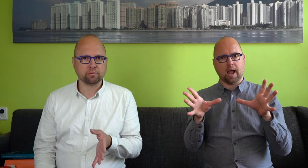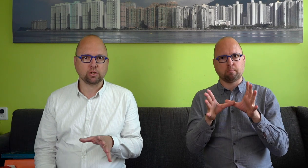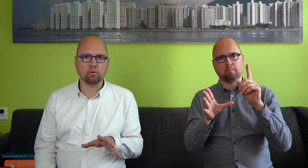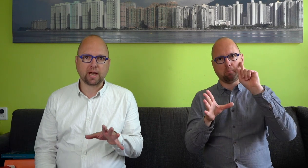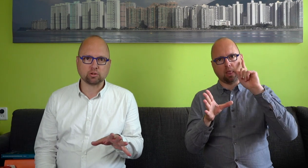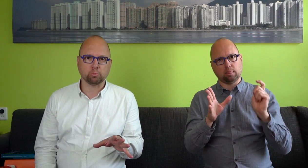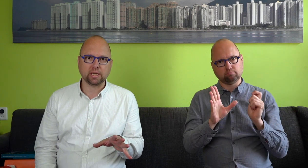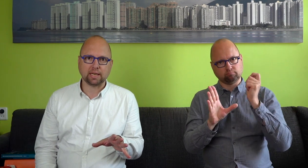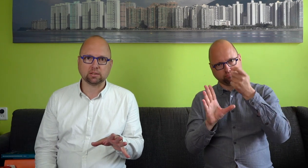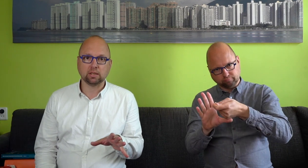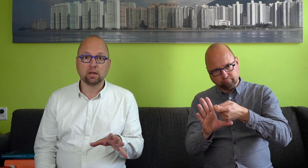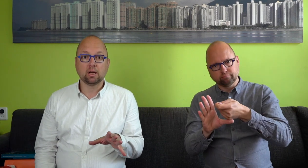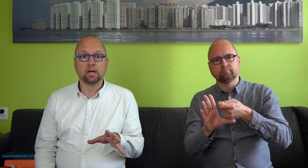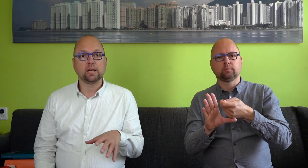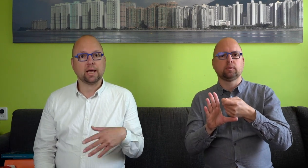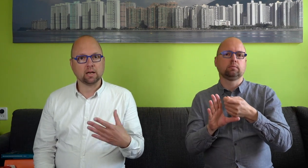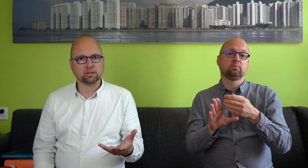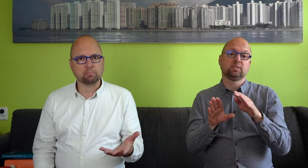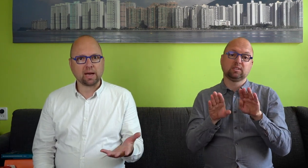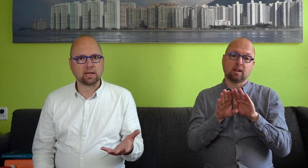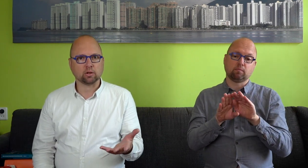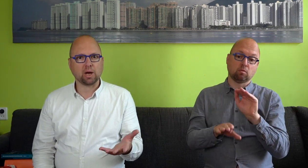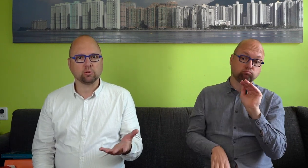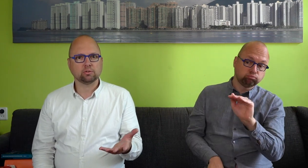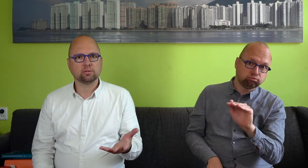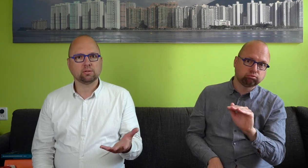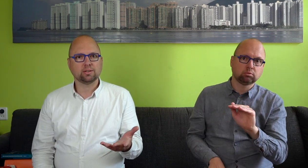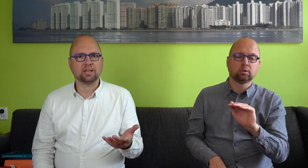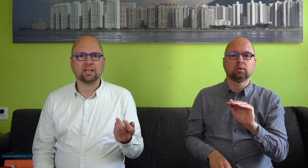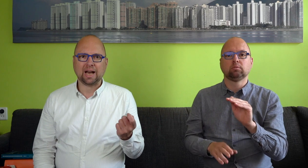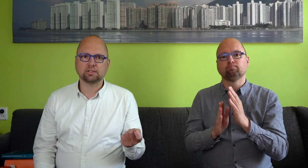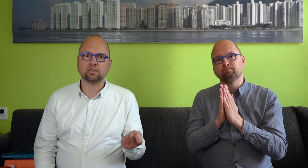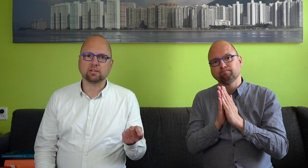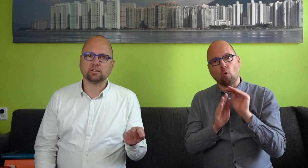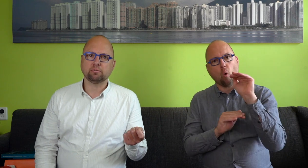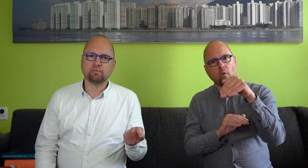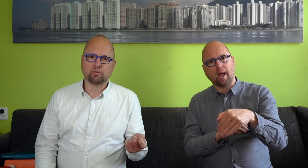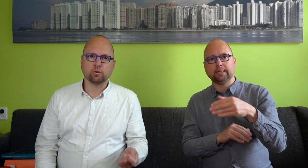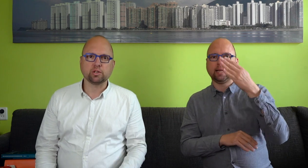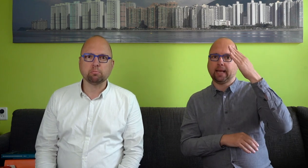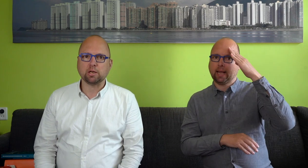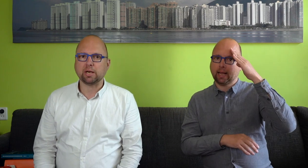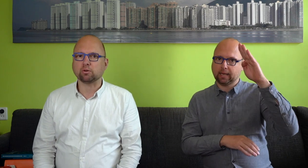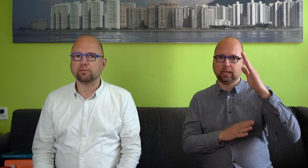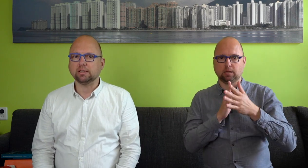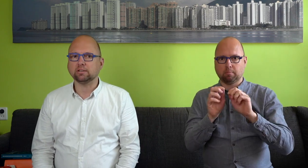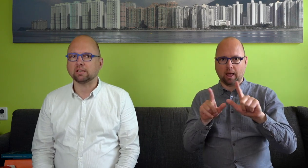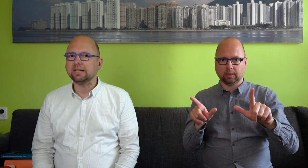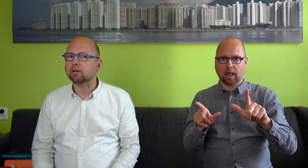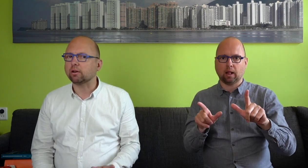in je overheidscommunicatie Nederlandse gebarentaal gebruikt. En dat laatste, dat is wat we nu zien bij die persconferenties, dat in ieder geval